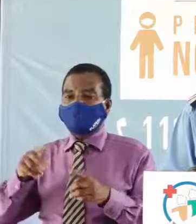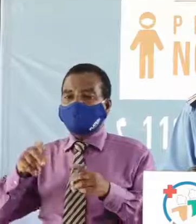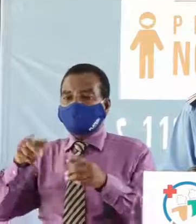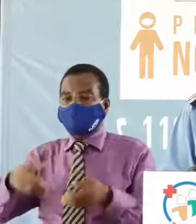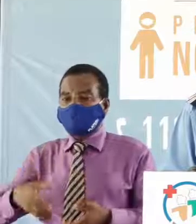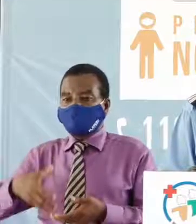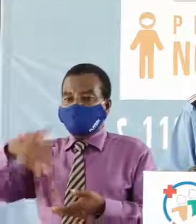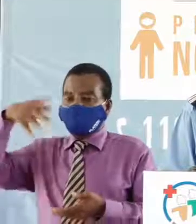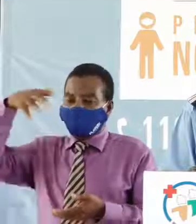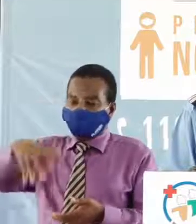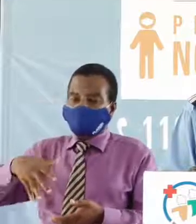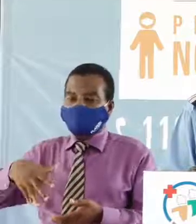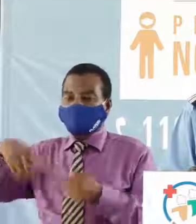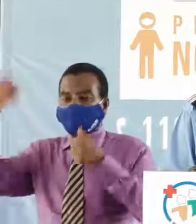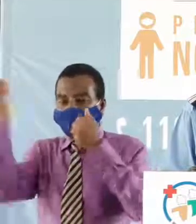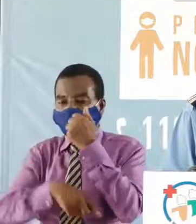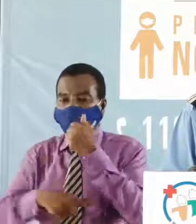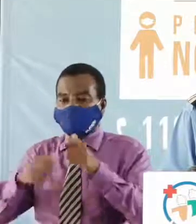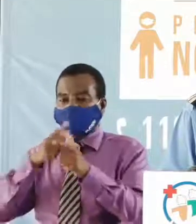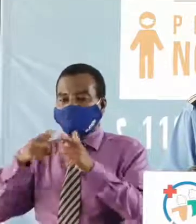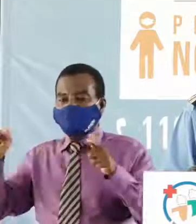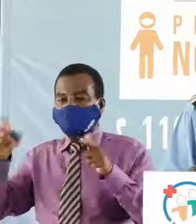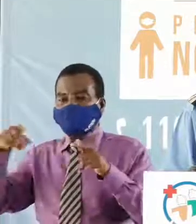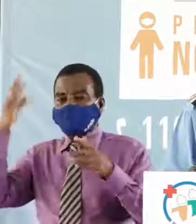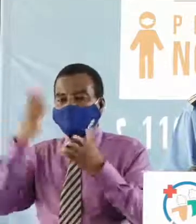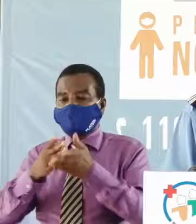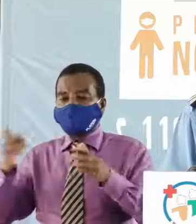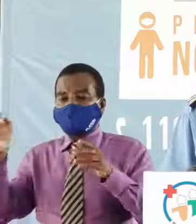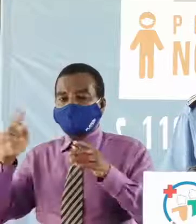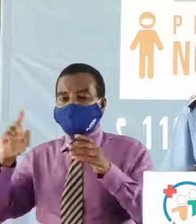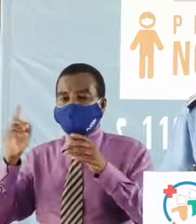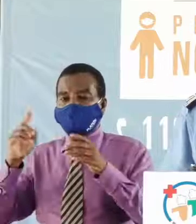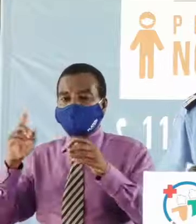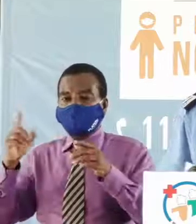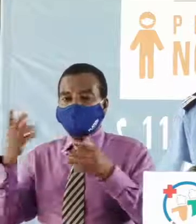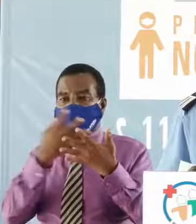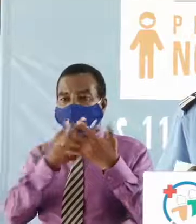peines privatives de liberté et ou d'amende